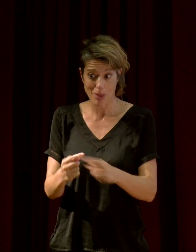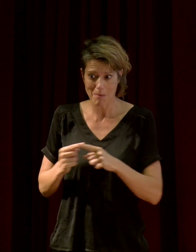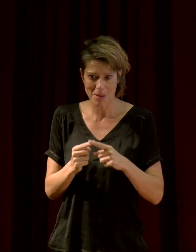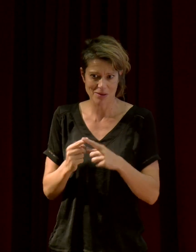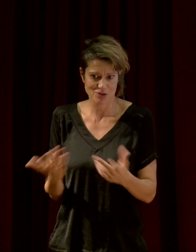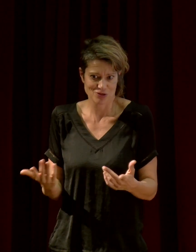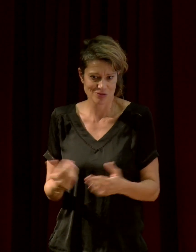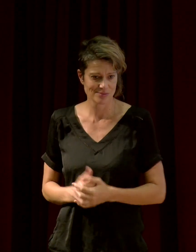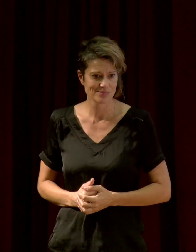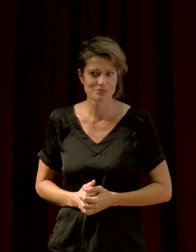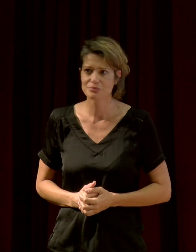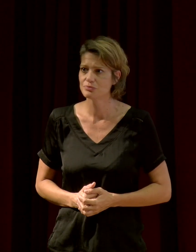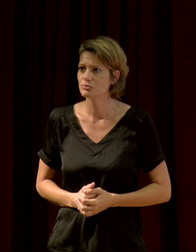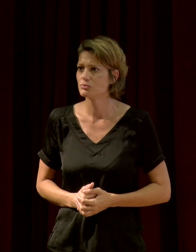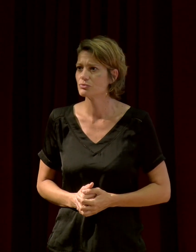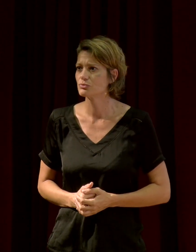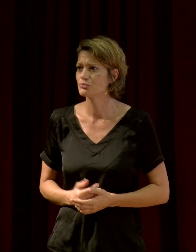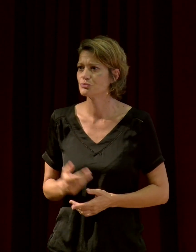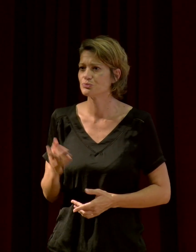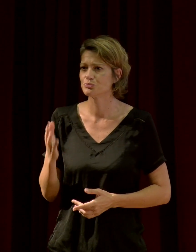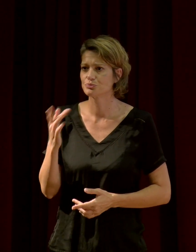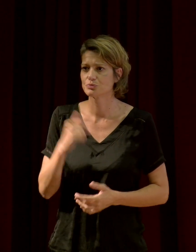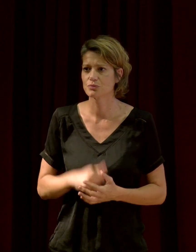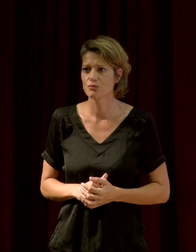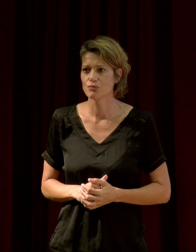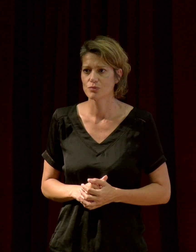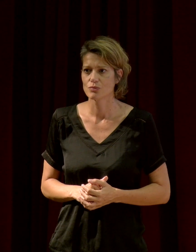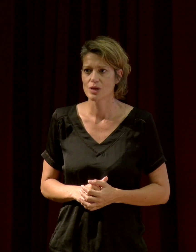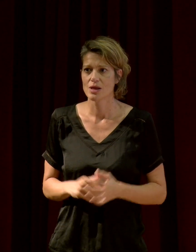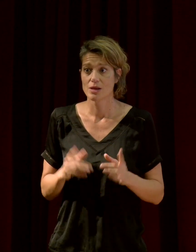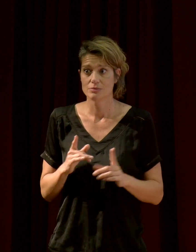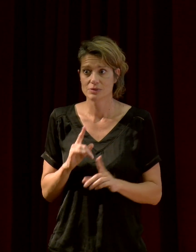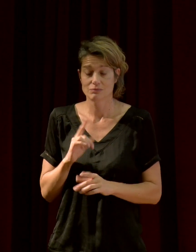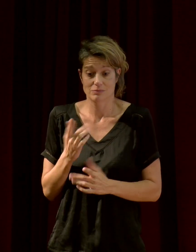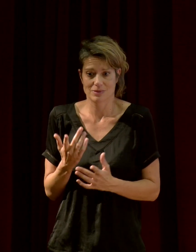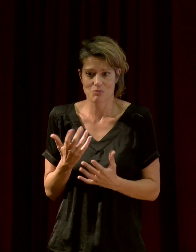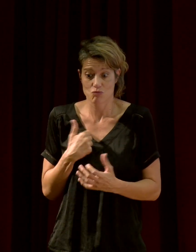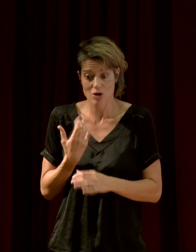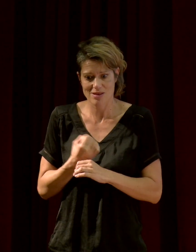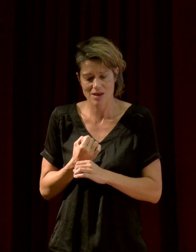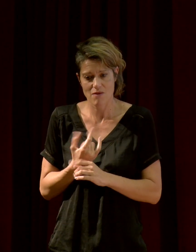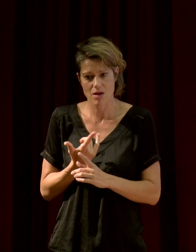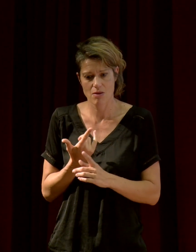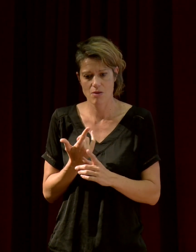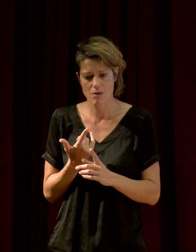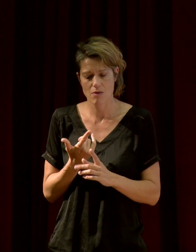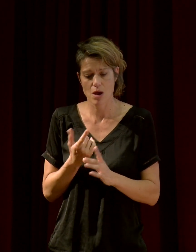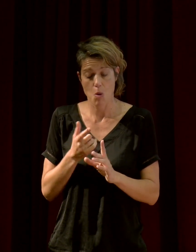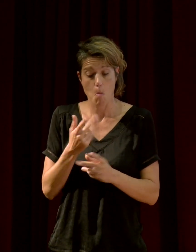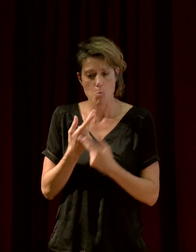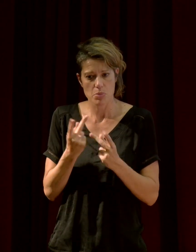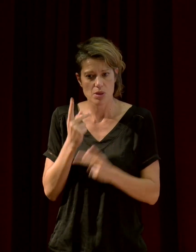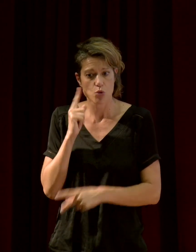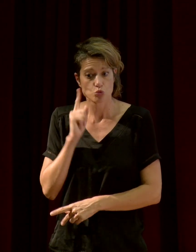Tout à fait. Je voudrais revenir à une dernière chose sur les malentendants et les sourds avec qui je travaille, qui ont une perception